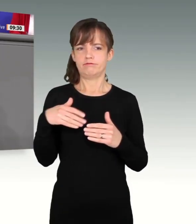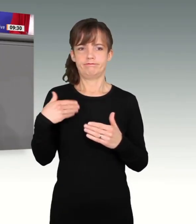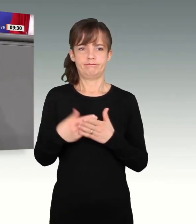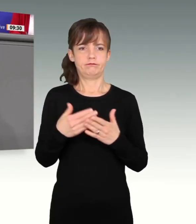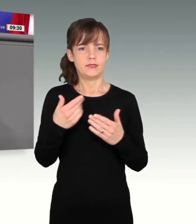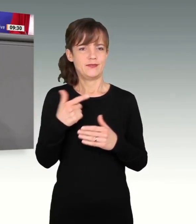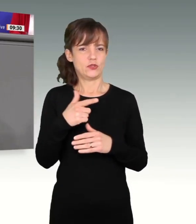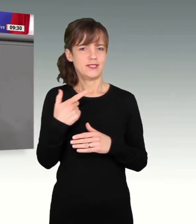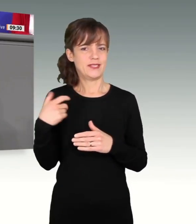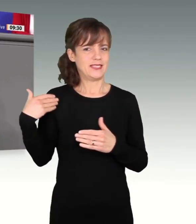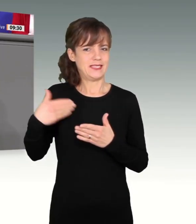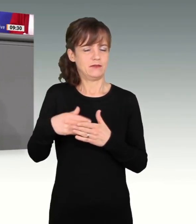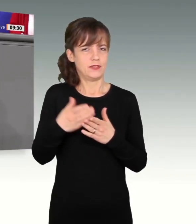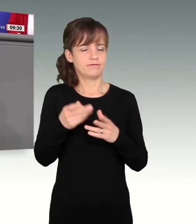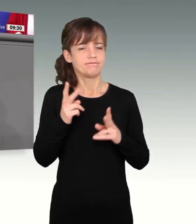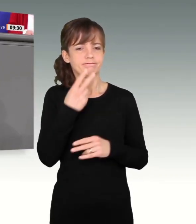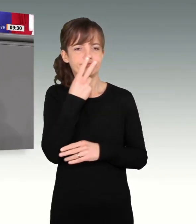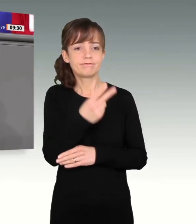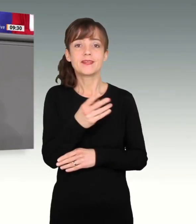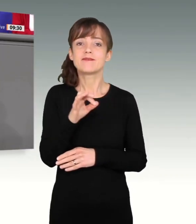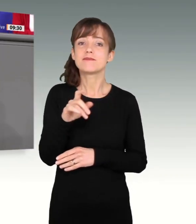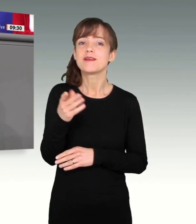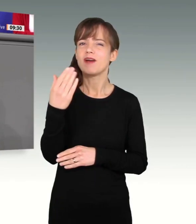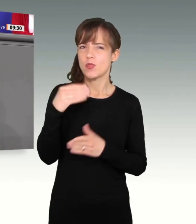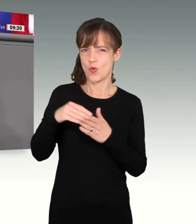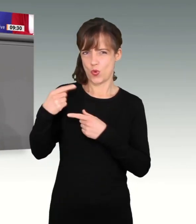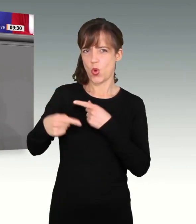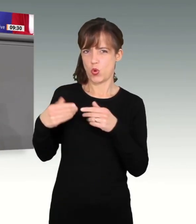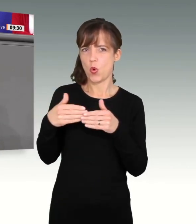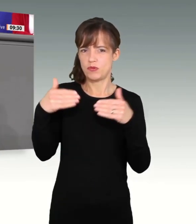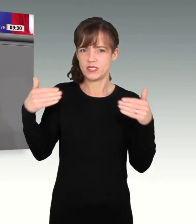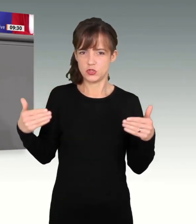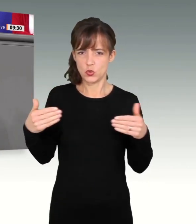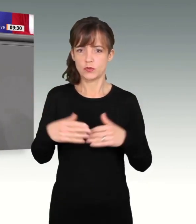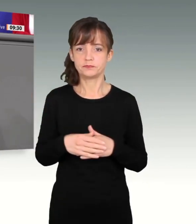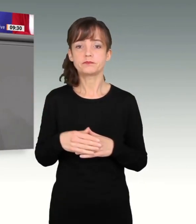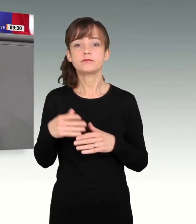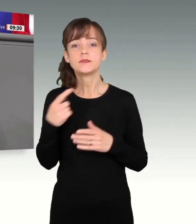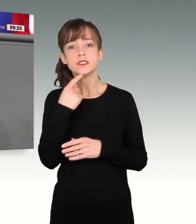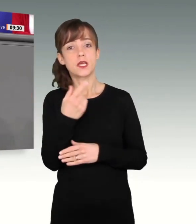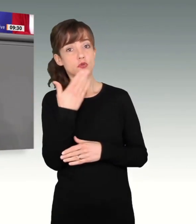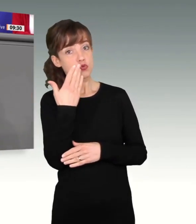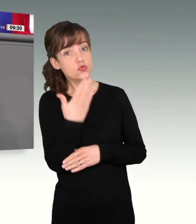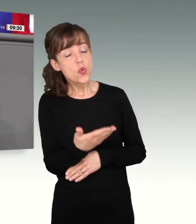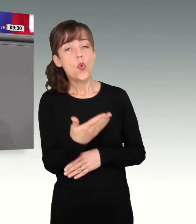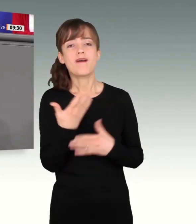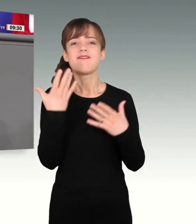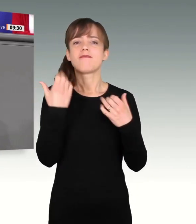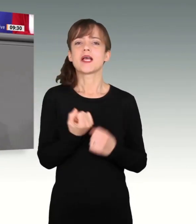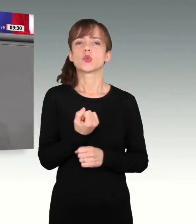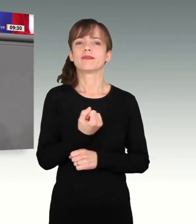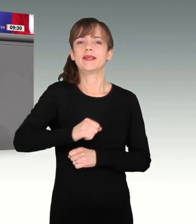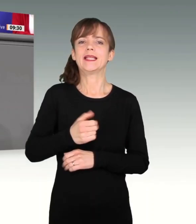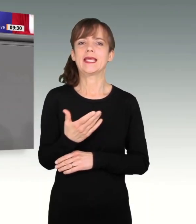noch in der Opposition ihr jetziges Vorgehen in der Regierung als verfassungsfeindlich und verfassungswidrig bezeichnet,